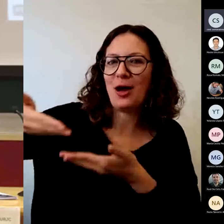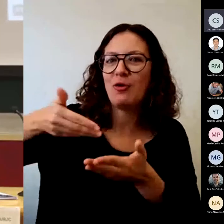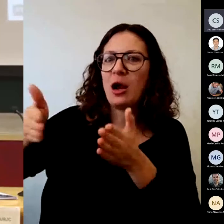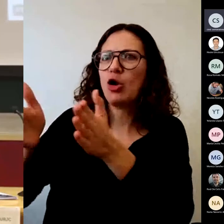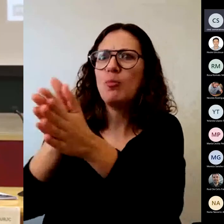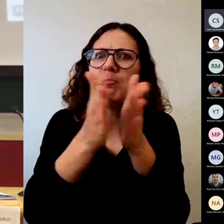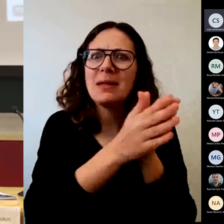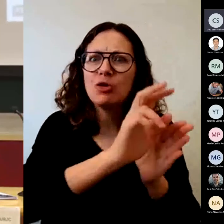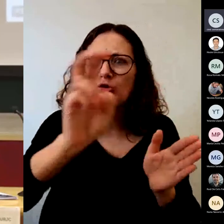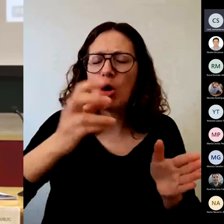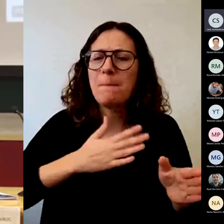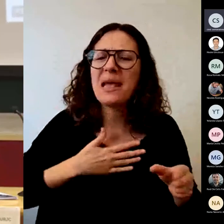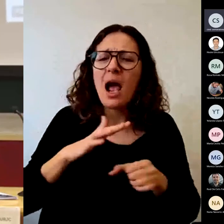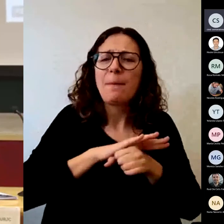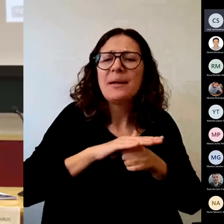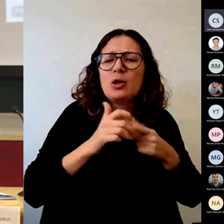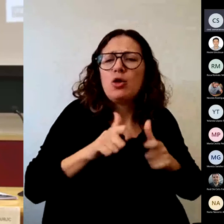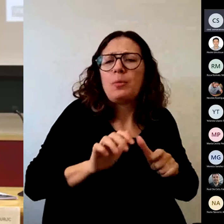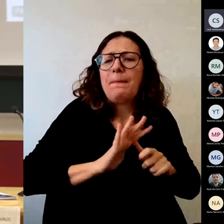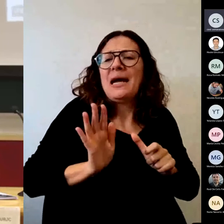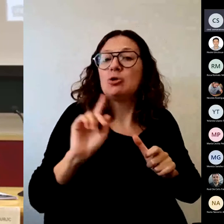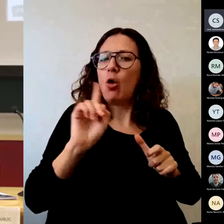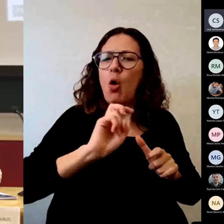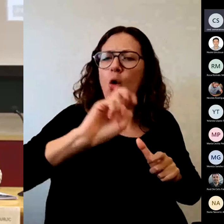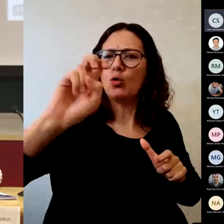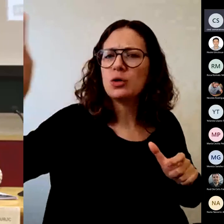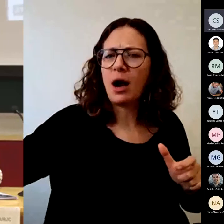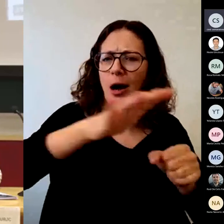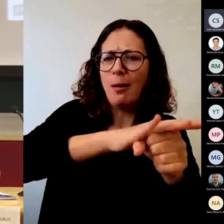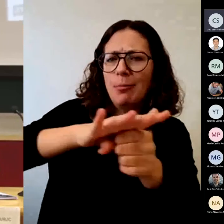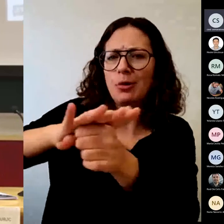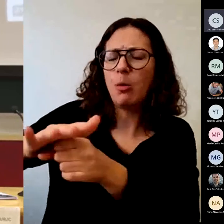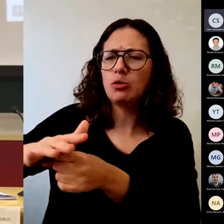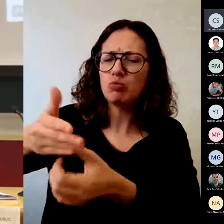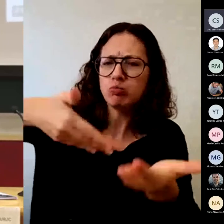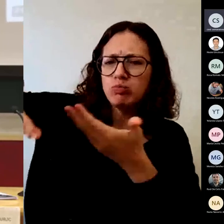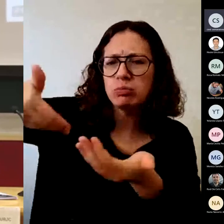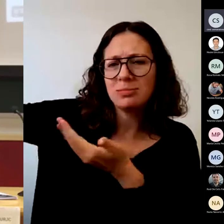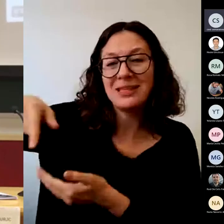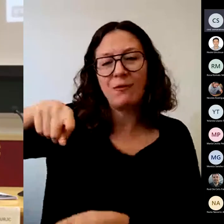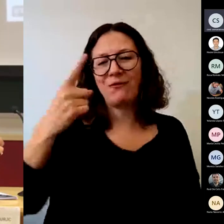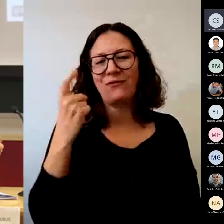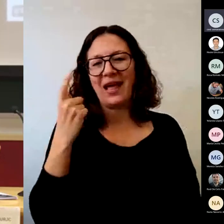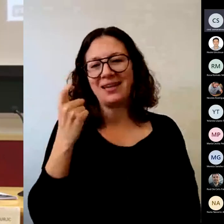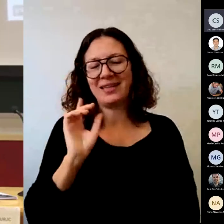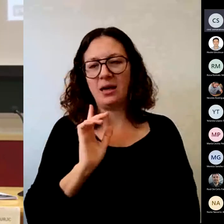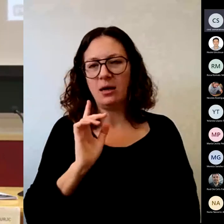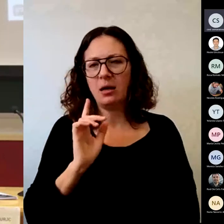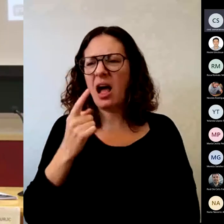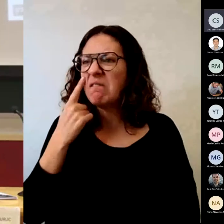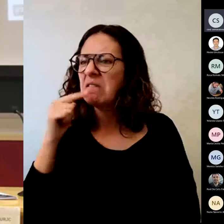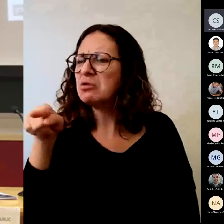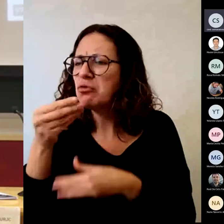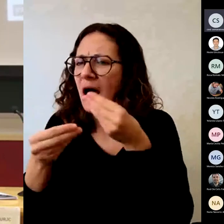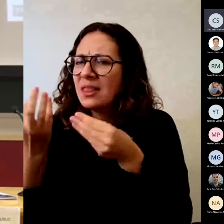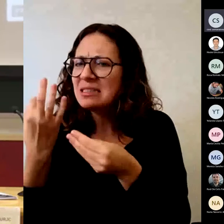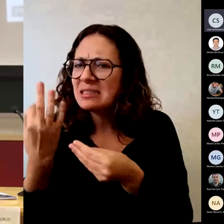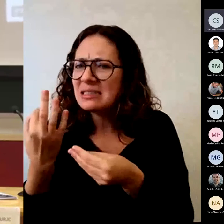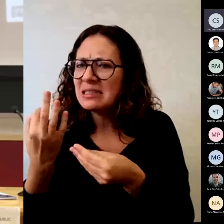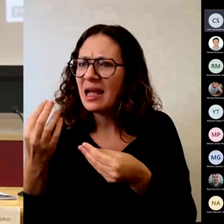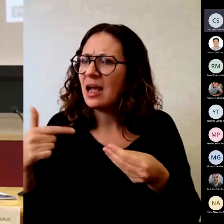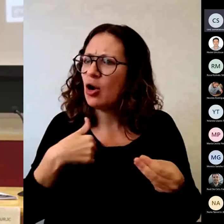sino de otras disciplinas entonces el ver qué hacen otros y el planificar evaluaciones compartidas